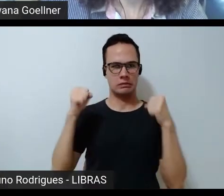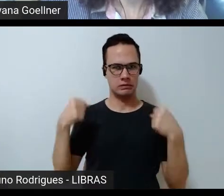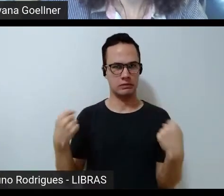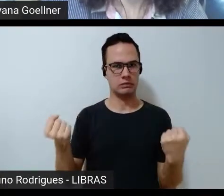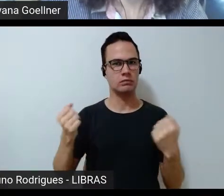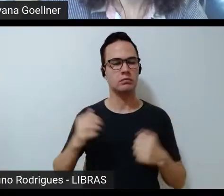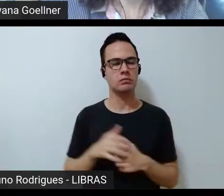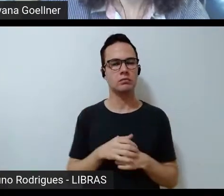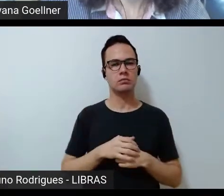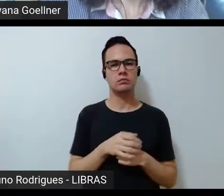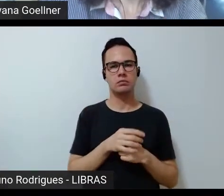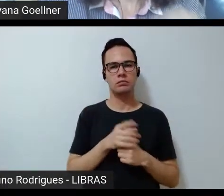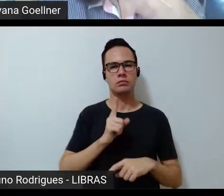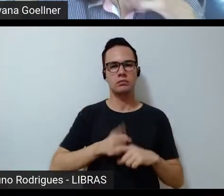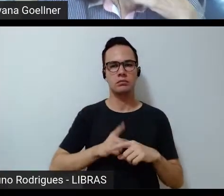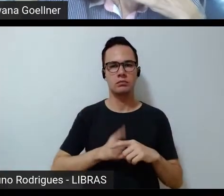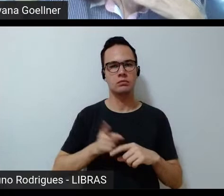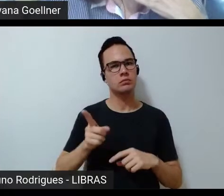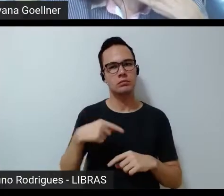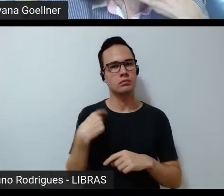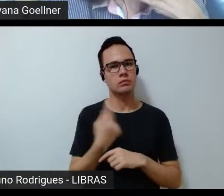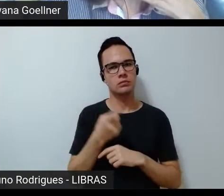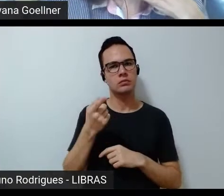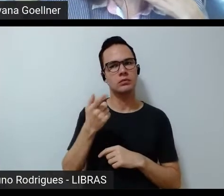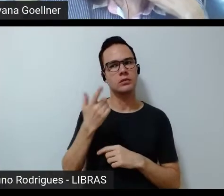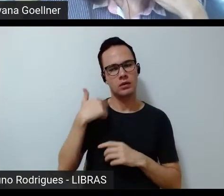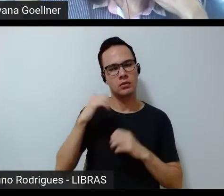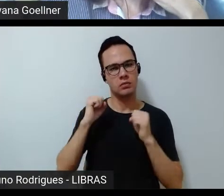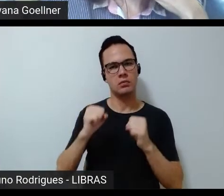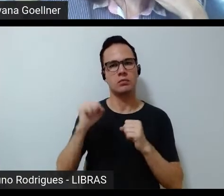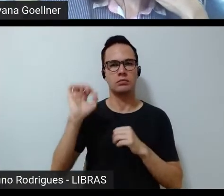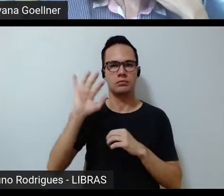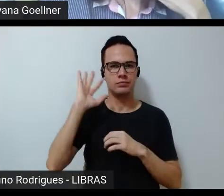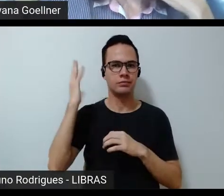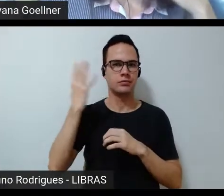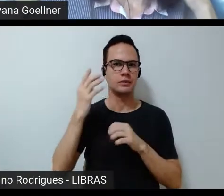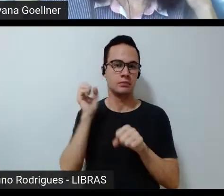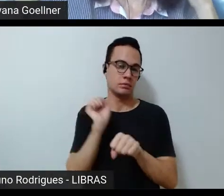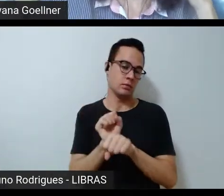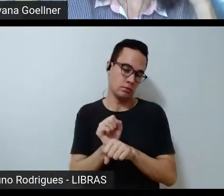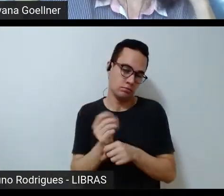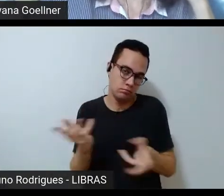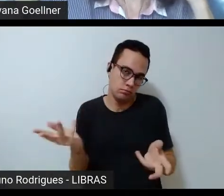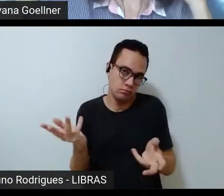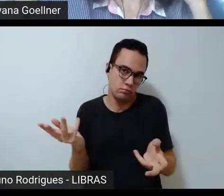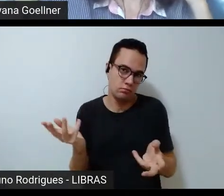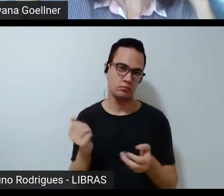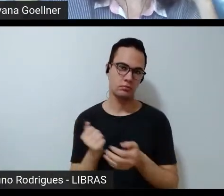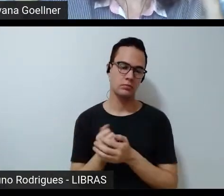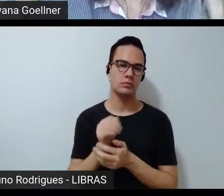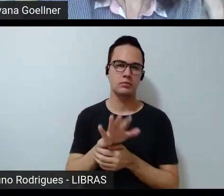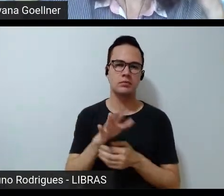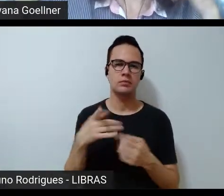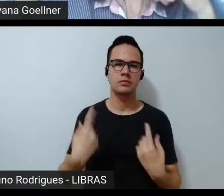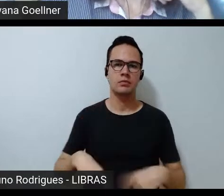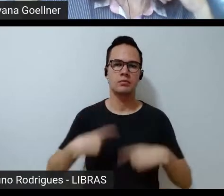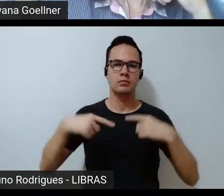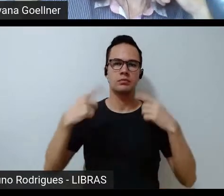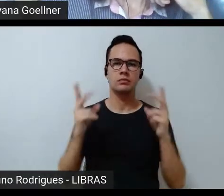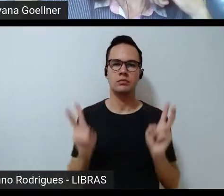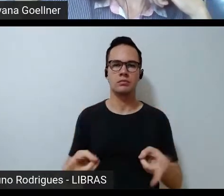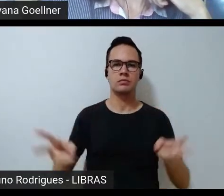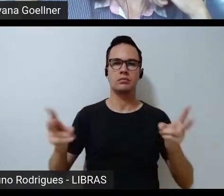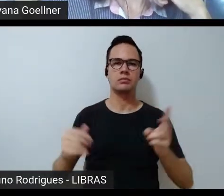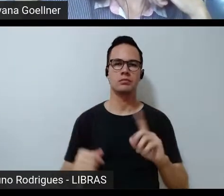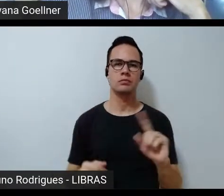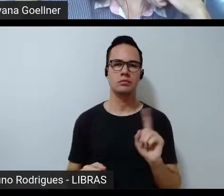Porque, não é? Nós somos falíveis. Uma hora a gente vai também parar. Mas essas discussões não vão seguir porque,